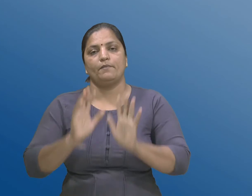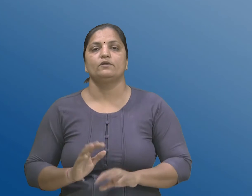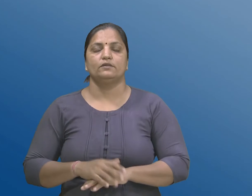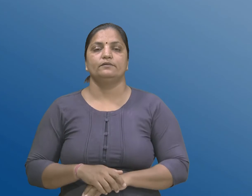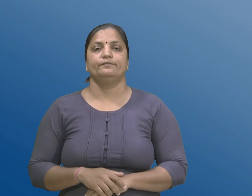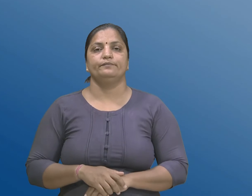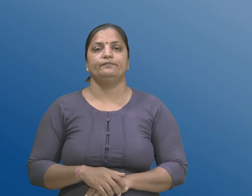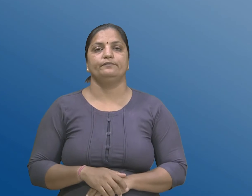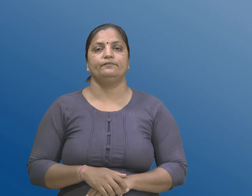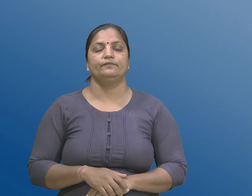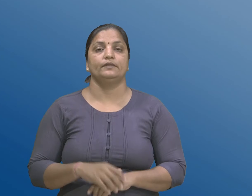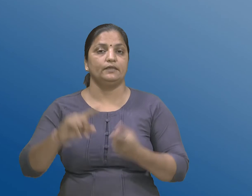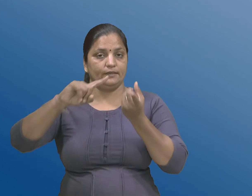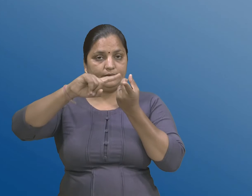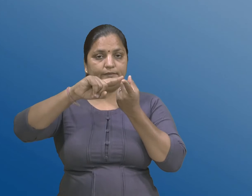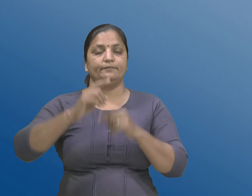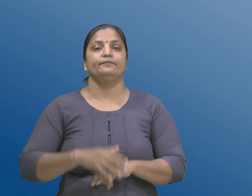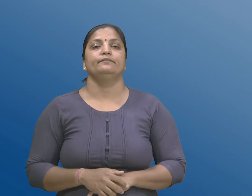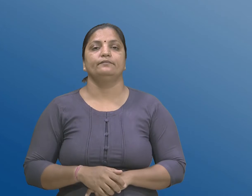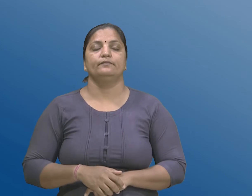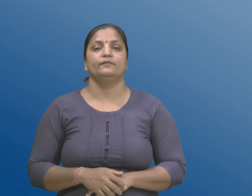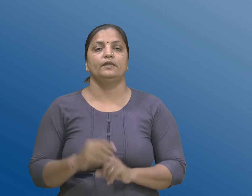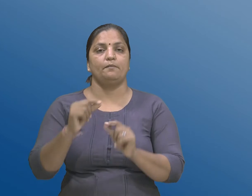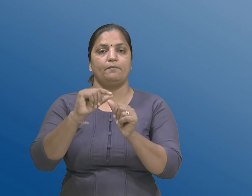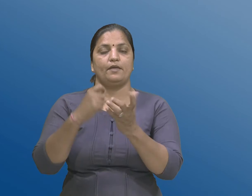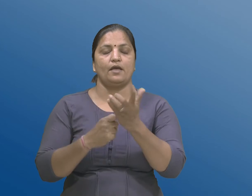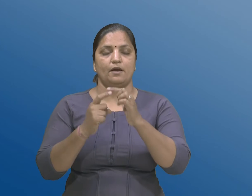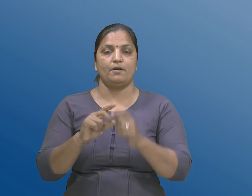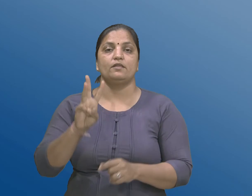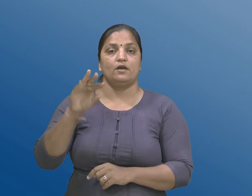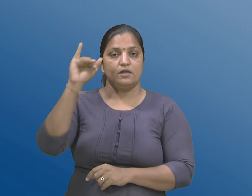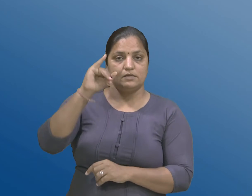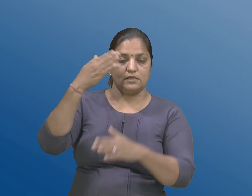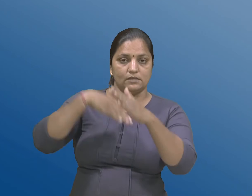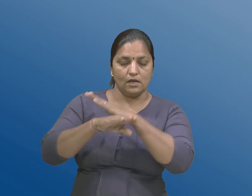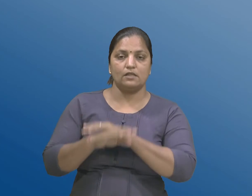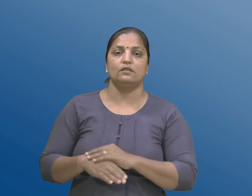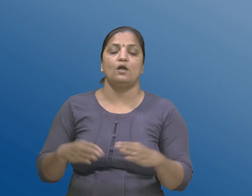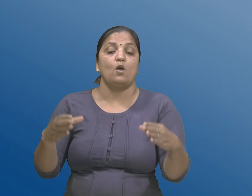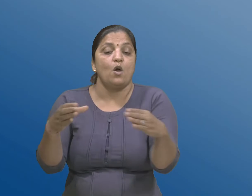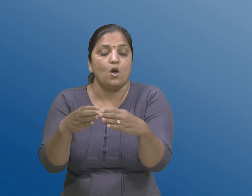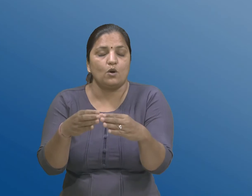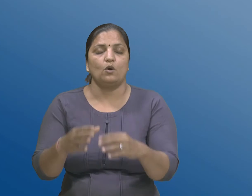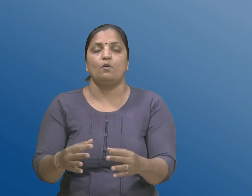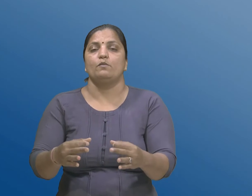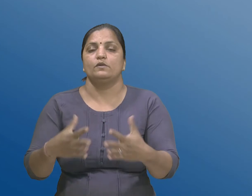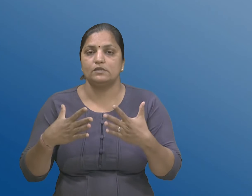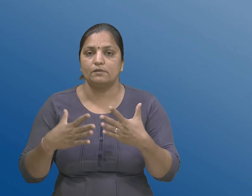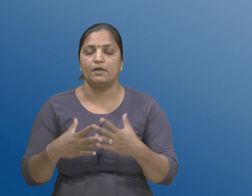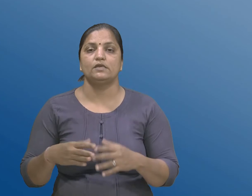E. खंड 36 हेठर संस्थान वे खास रोजगार कचेरी ने